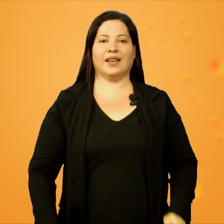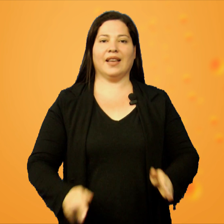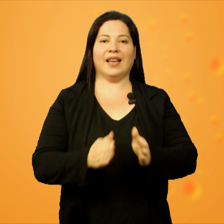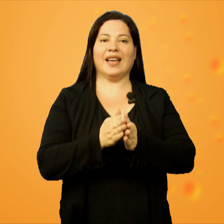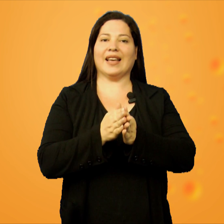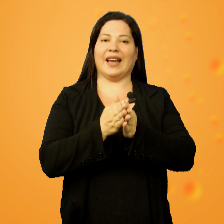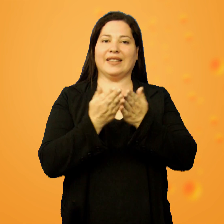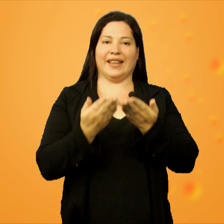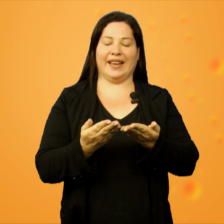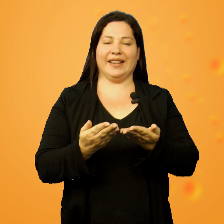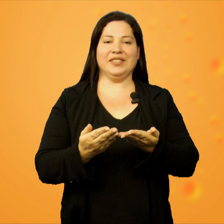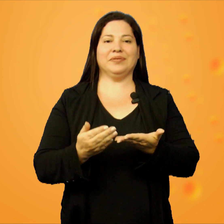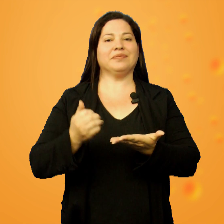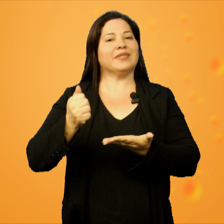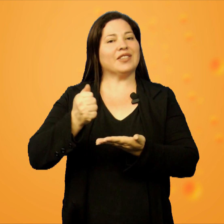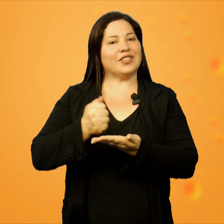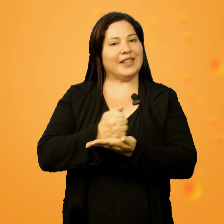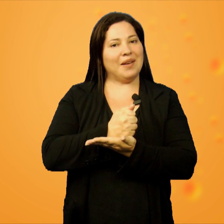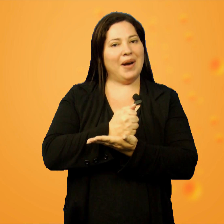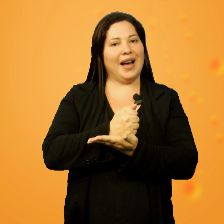Carteira de trabalho.